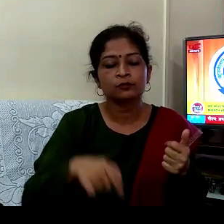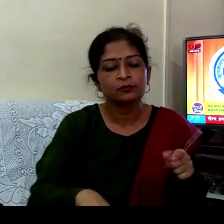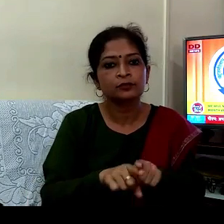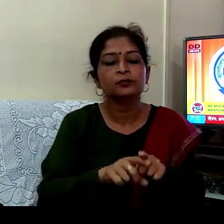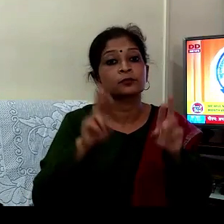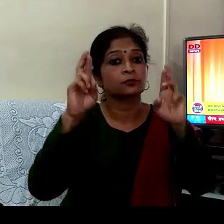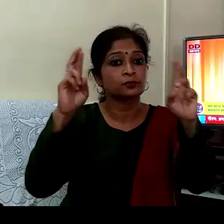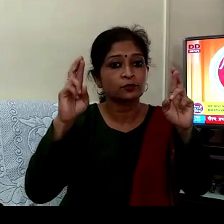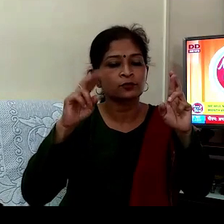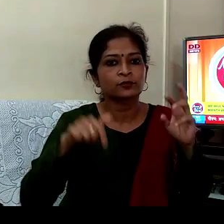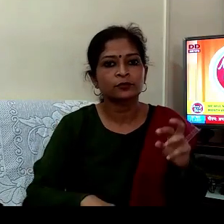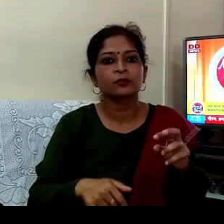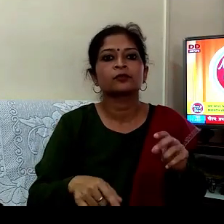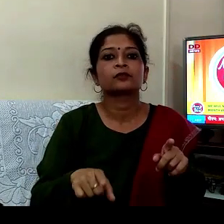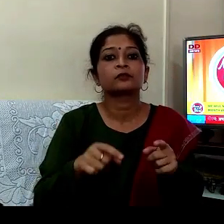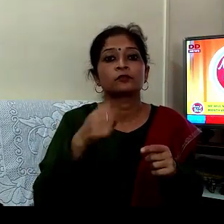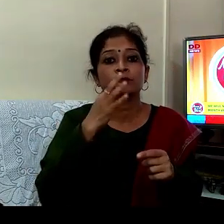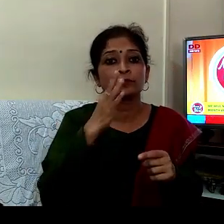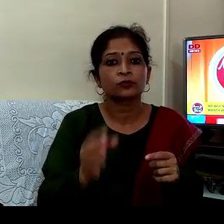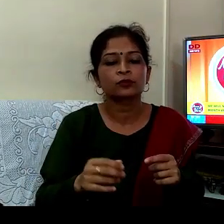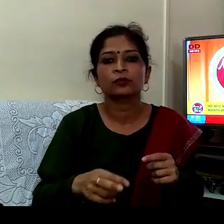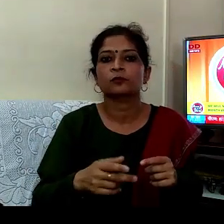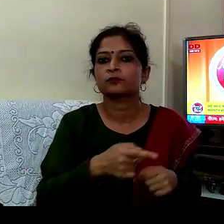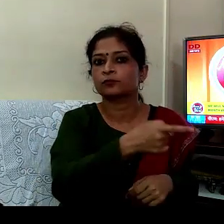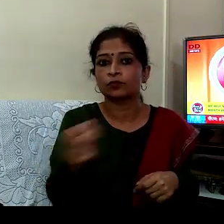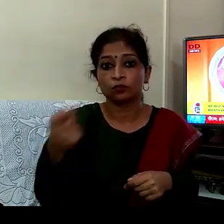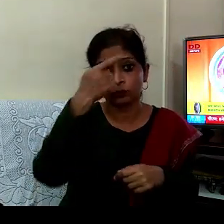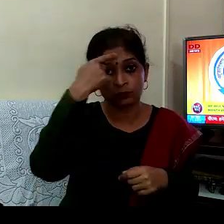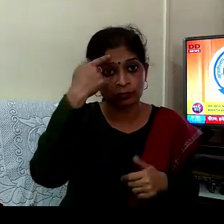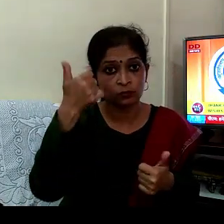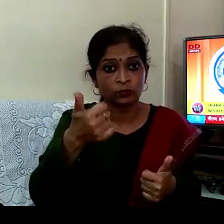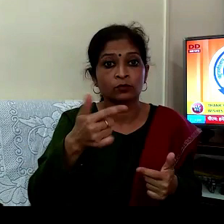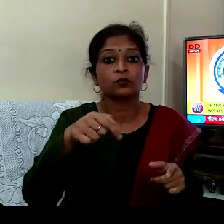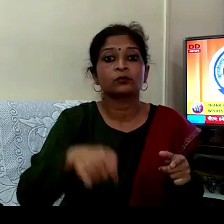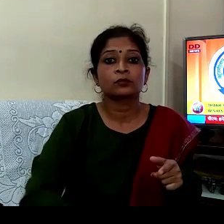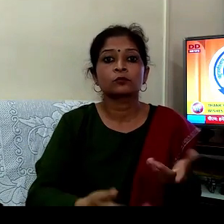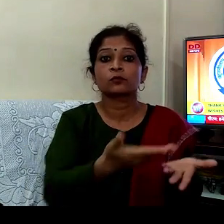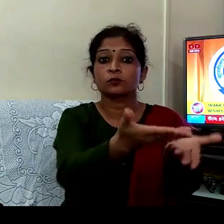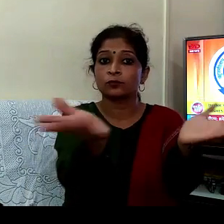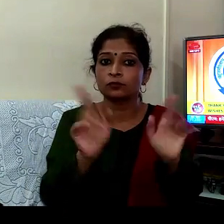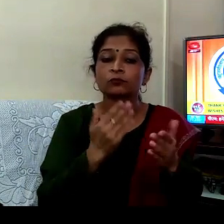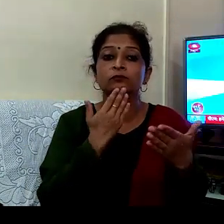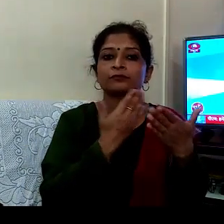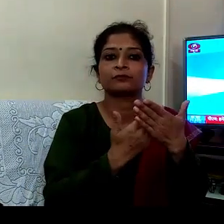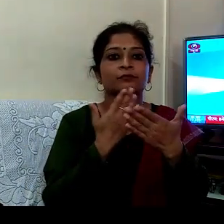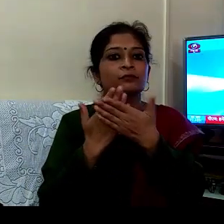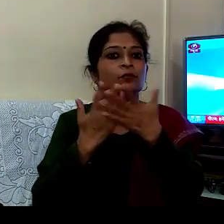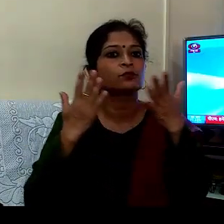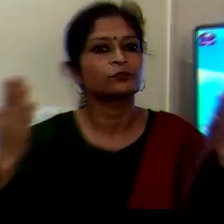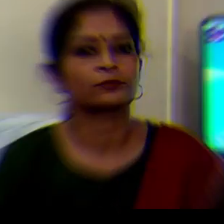کلپنا کے ساتھ اسی ایک شب کامنا کے ساتھ آپ سب کو بہت بہت دھنیو آد